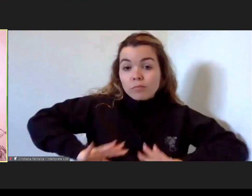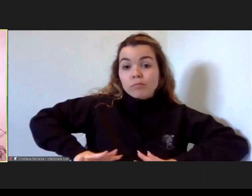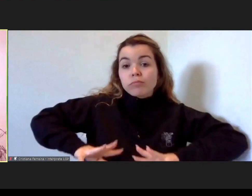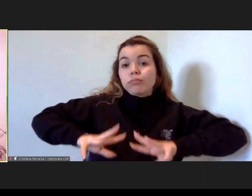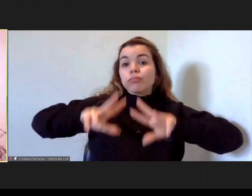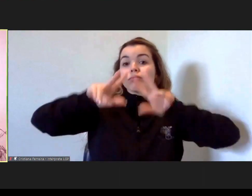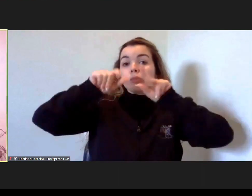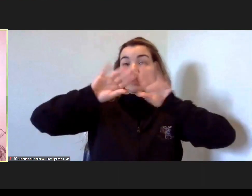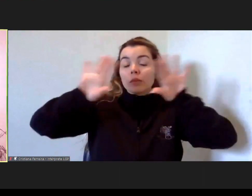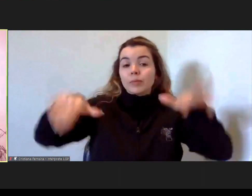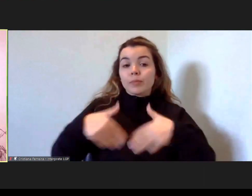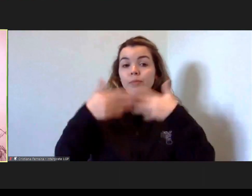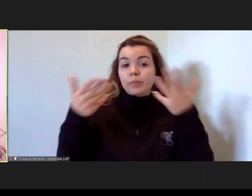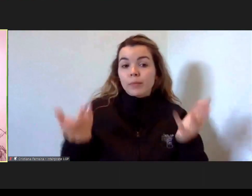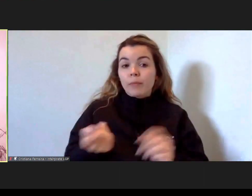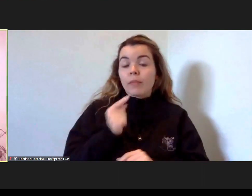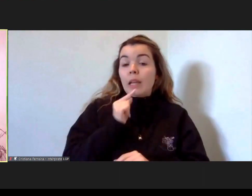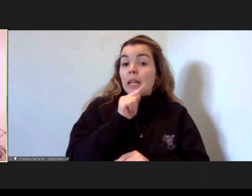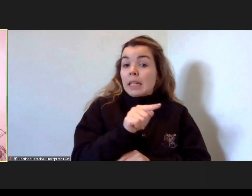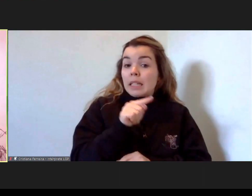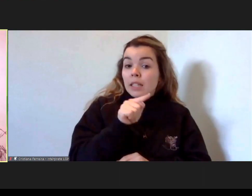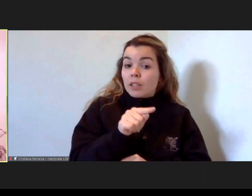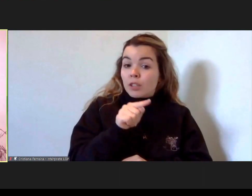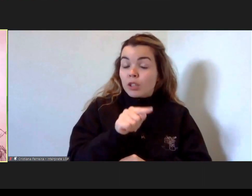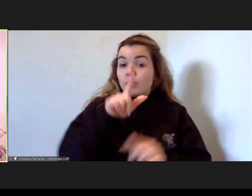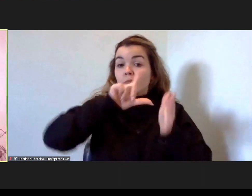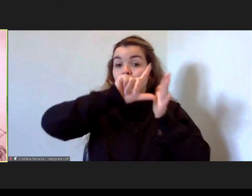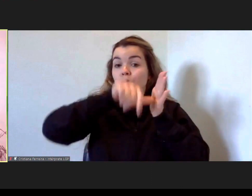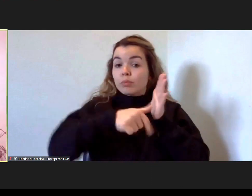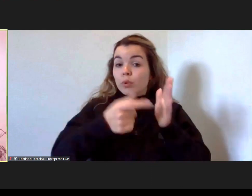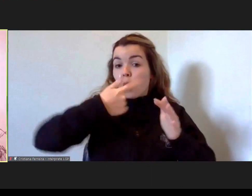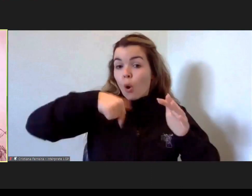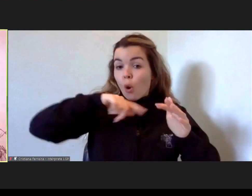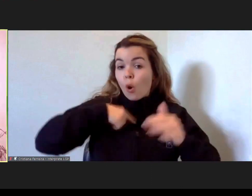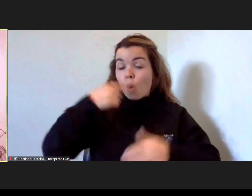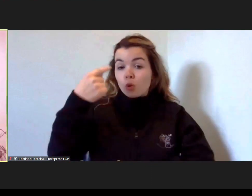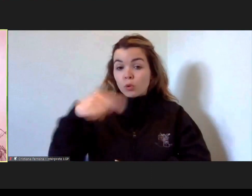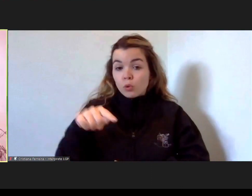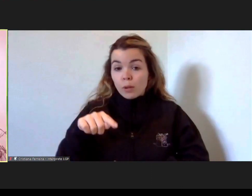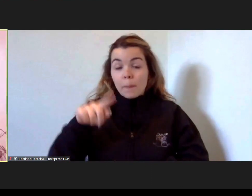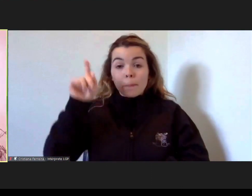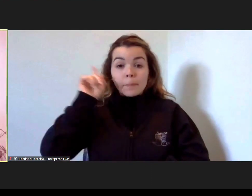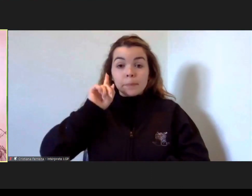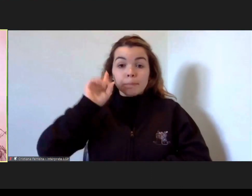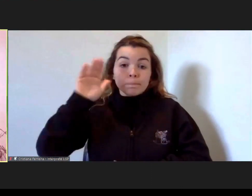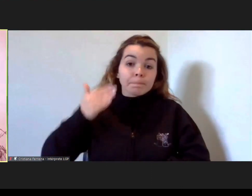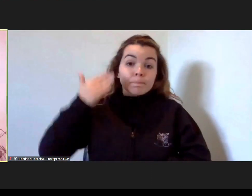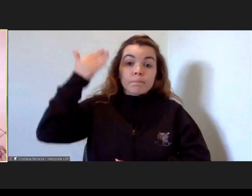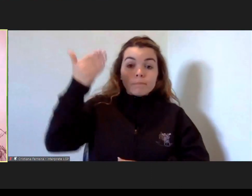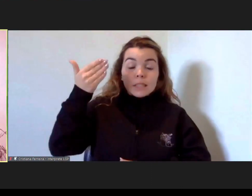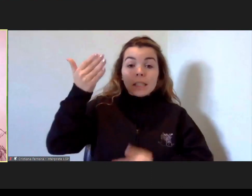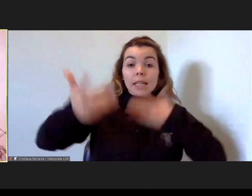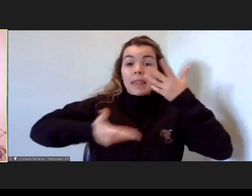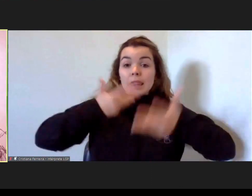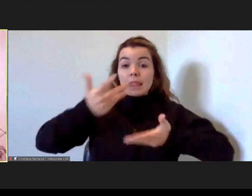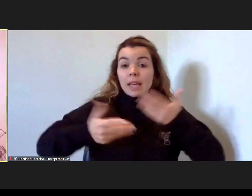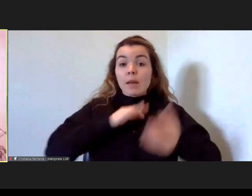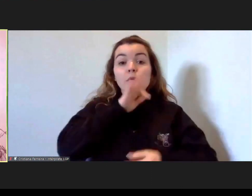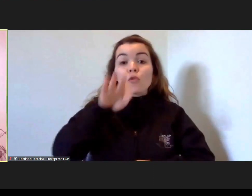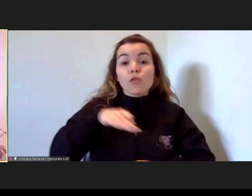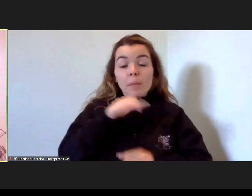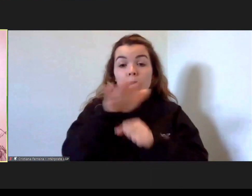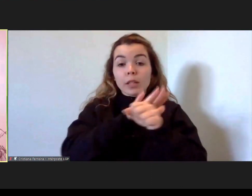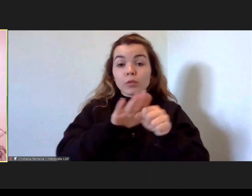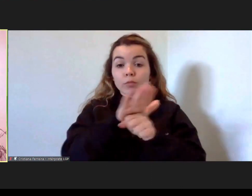este projeto que tínhamos era essencialmente na dinâmica familiar no contexto